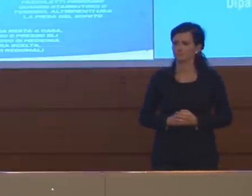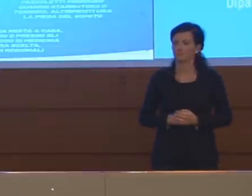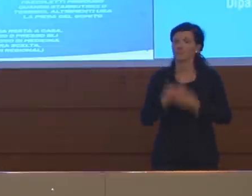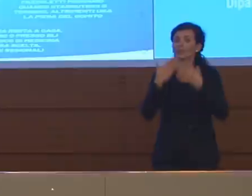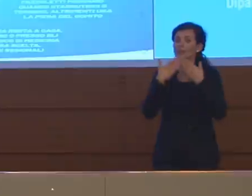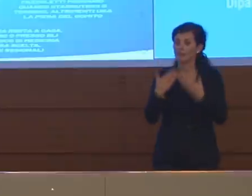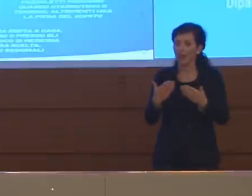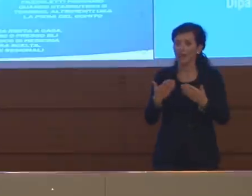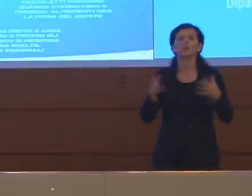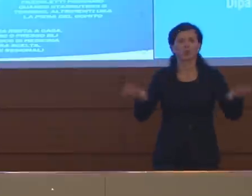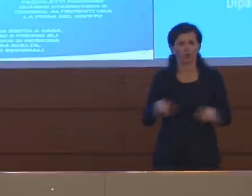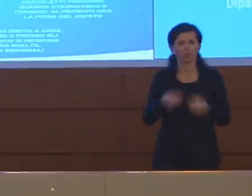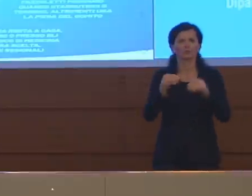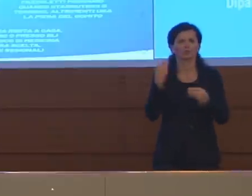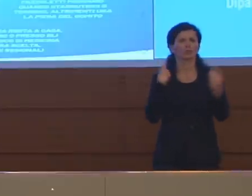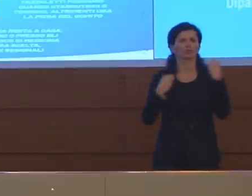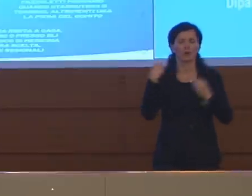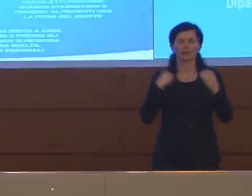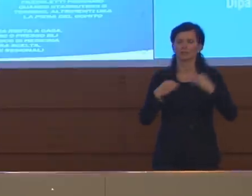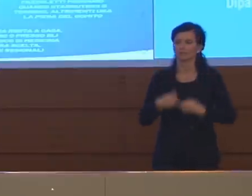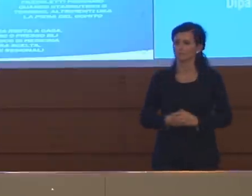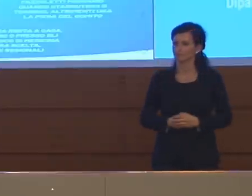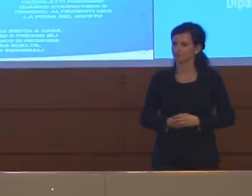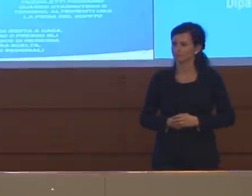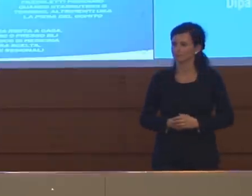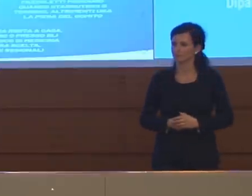Grazie. Allora diamo spazio alle vostre domande.